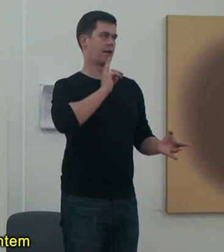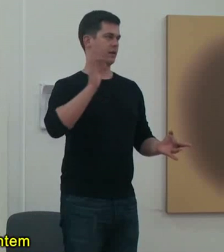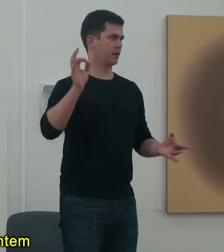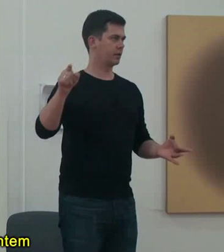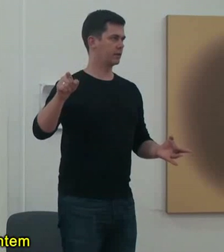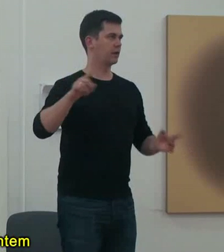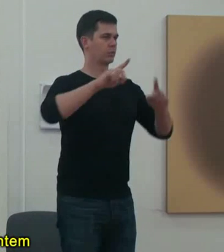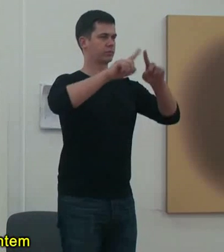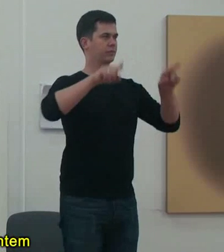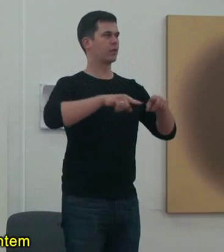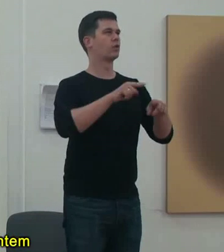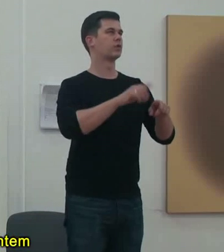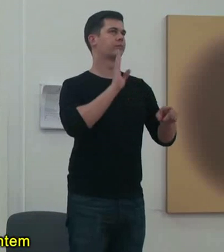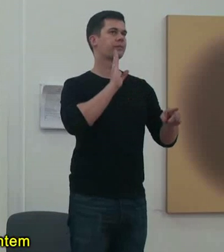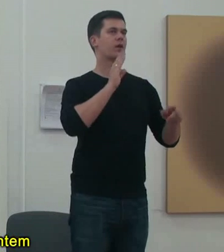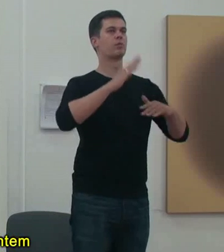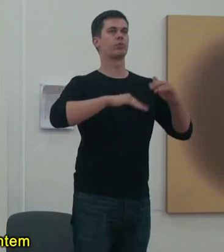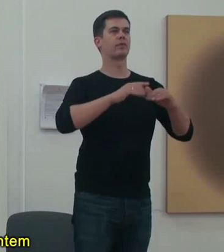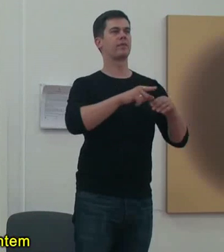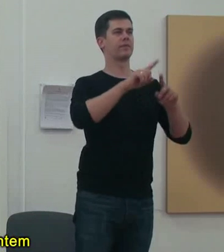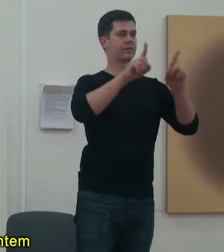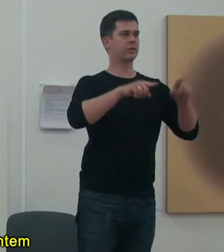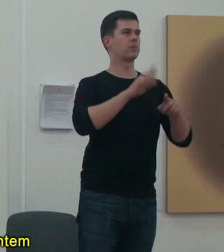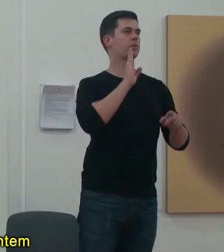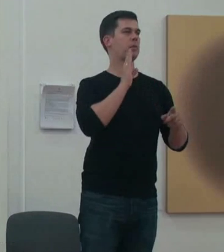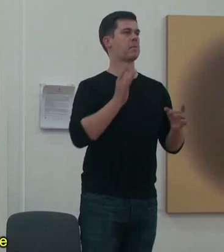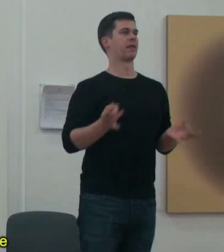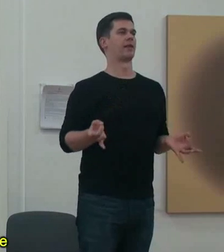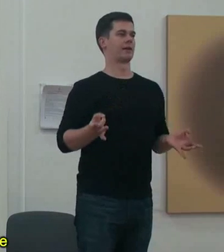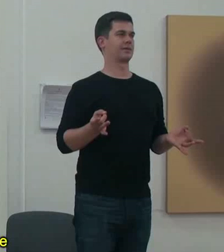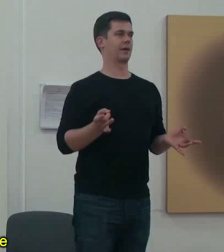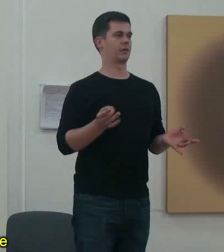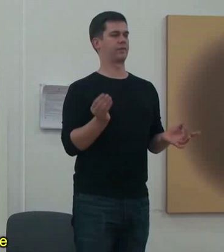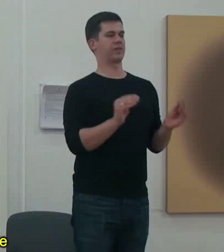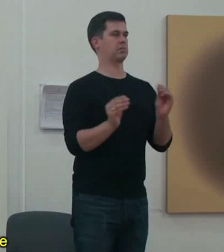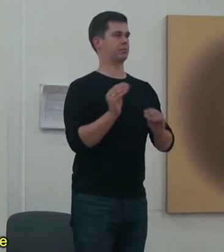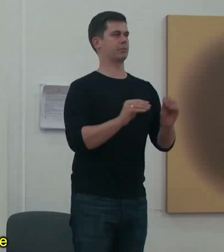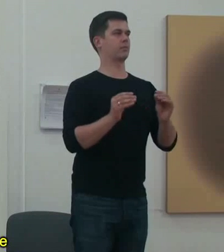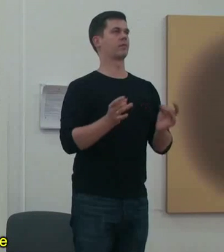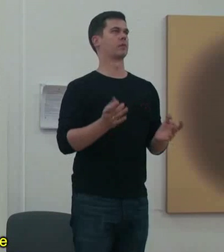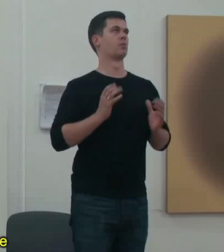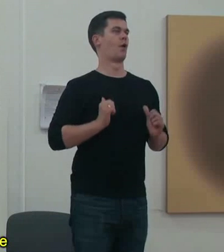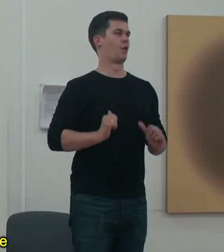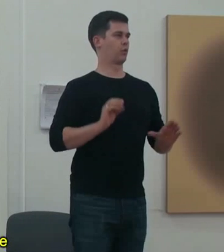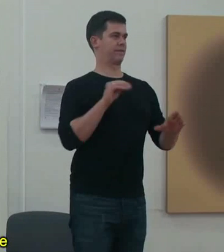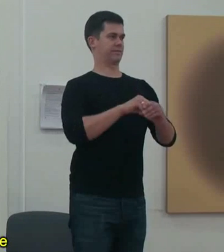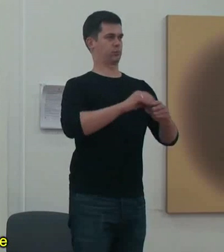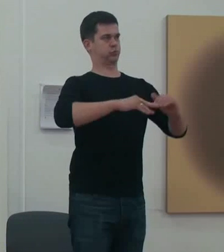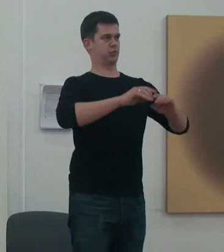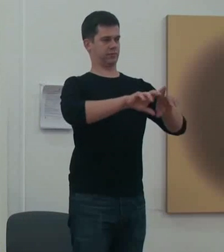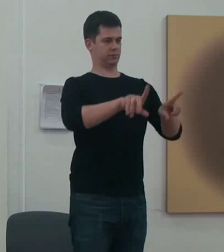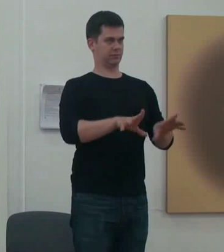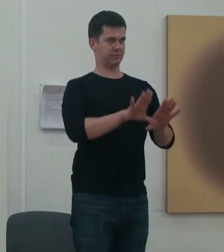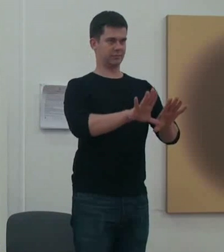elementem plastycznej wizualnej medytacji. Jej tworzenie jest czymś właśnie takim